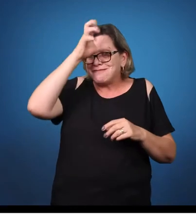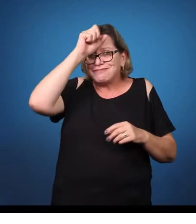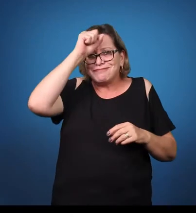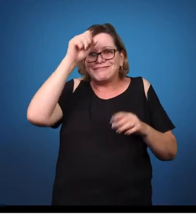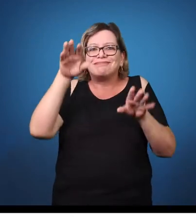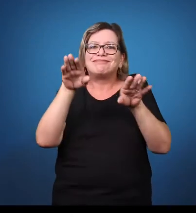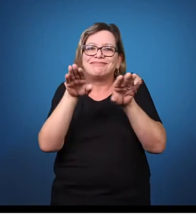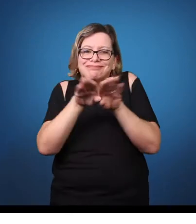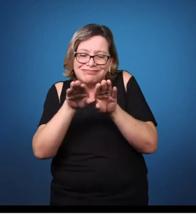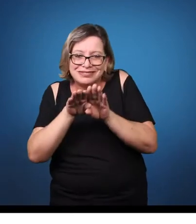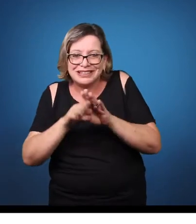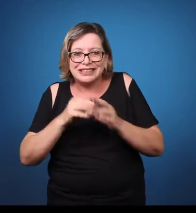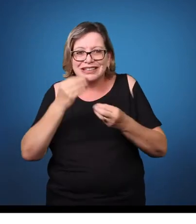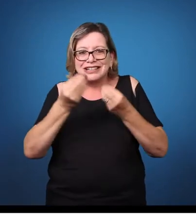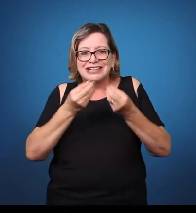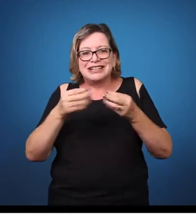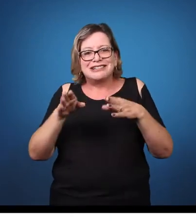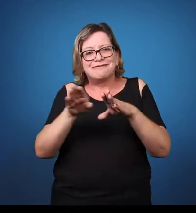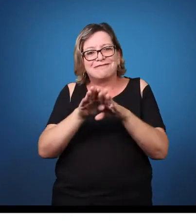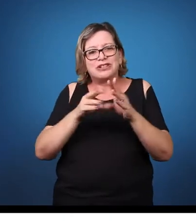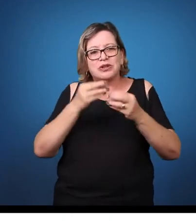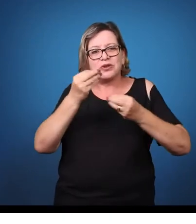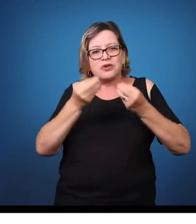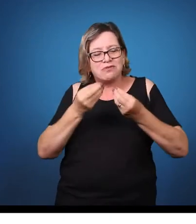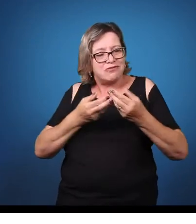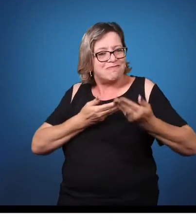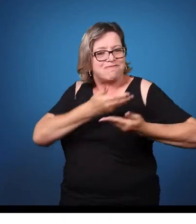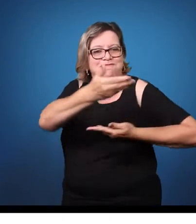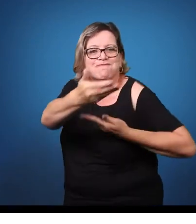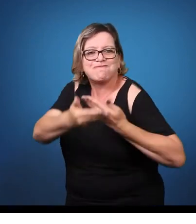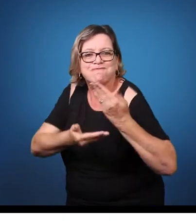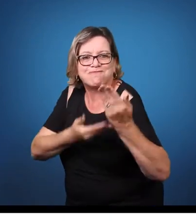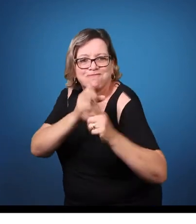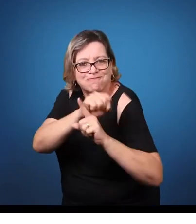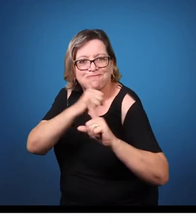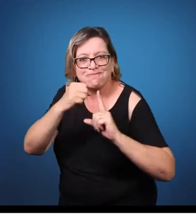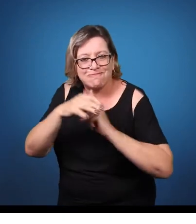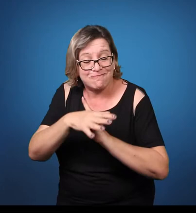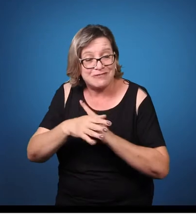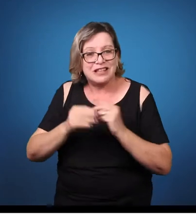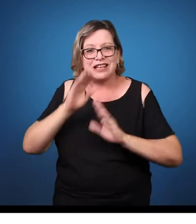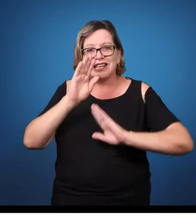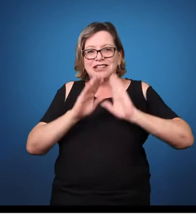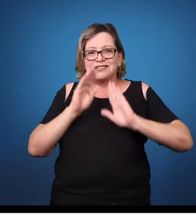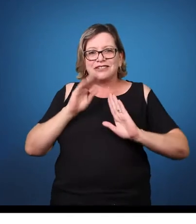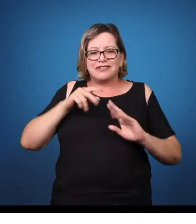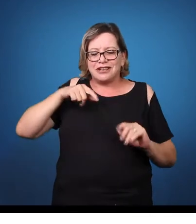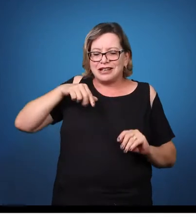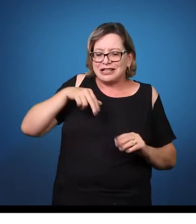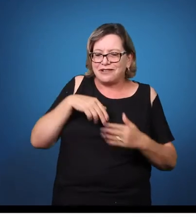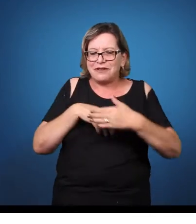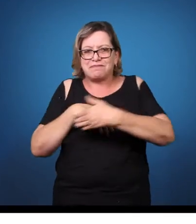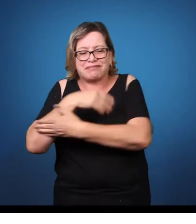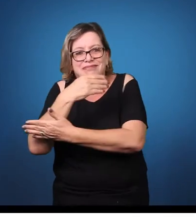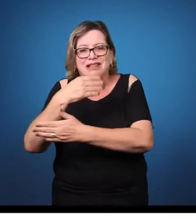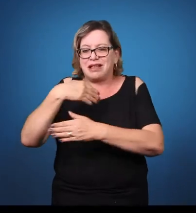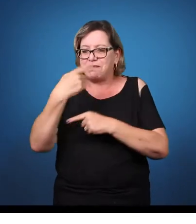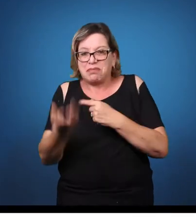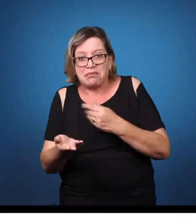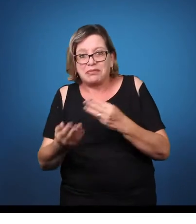não porque ela é desajeitada. É que a condição visual dela, neste momento, não permite. Então, a família, ela entra aí